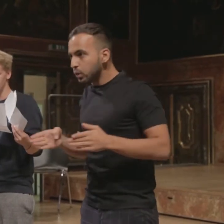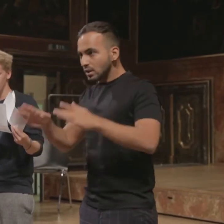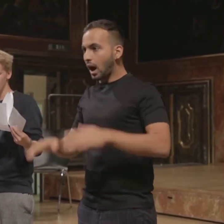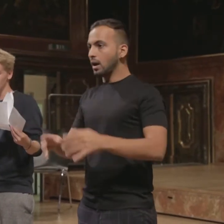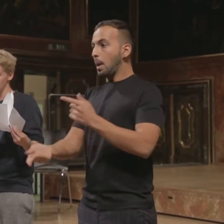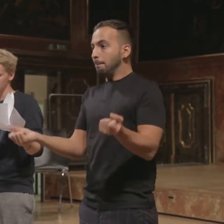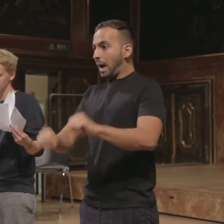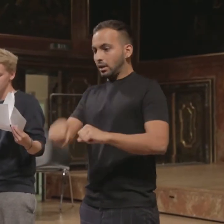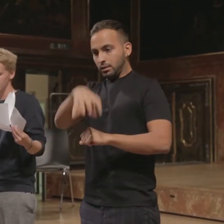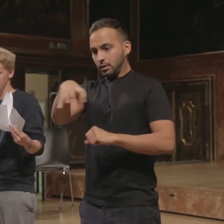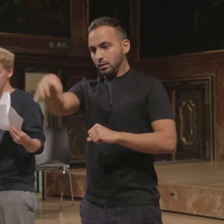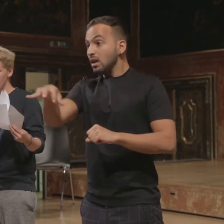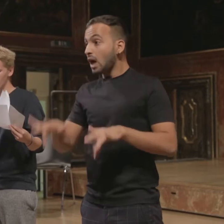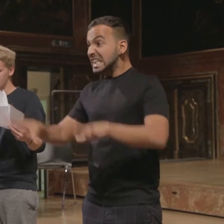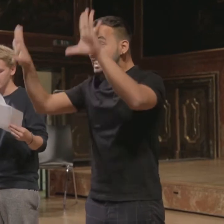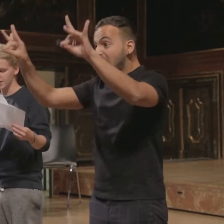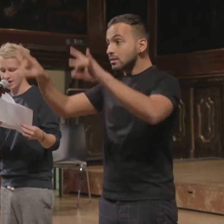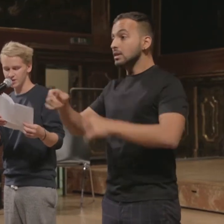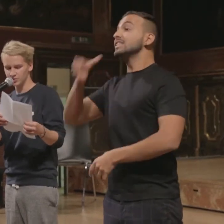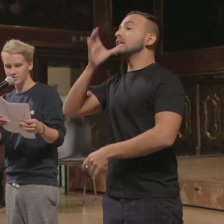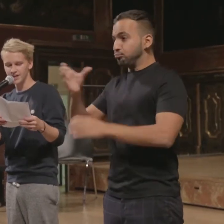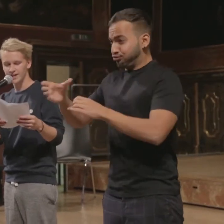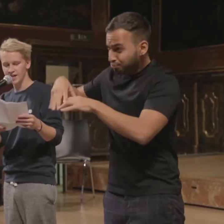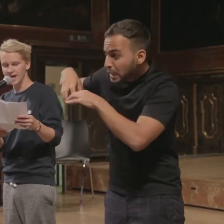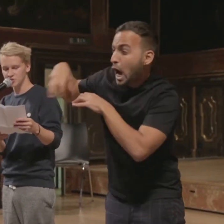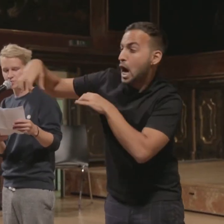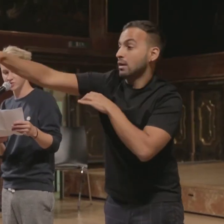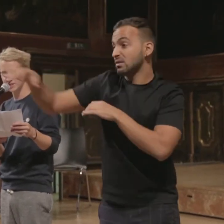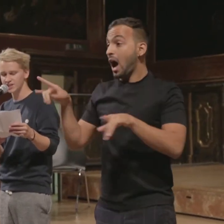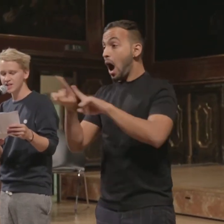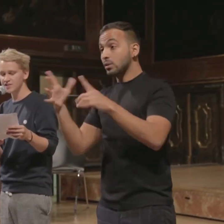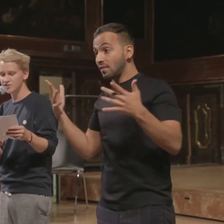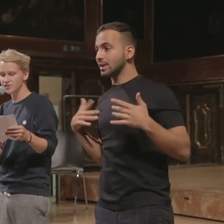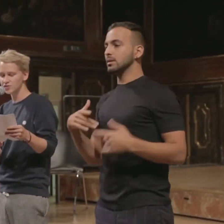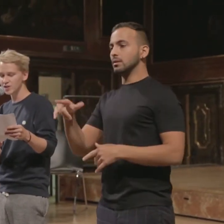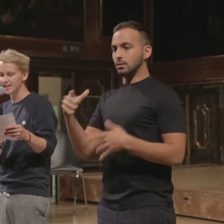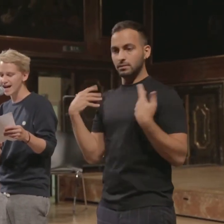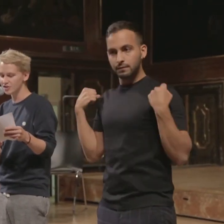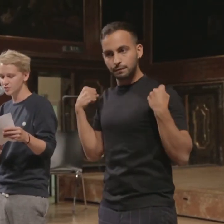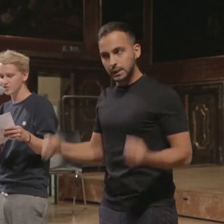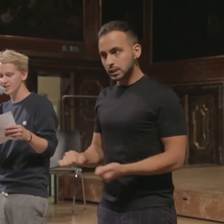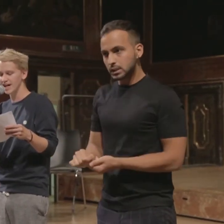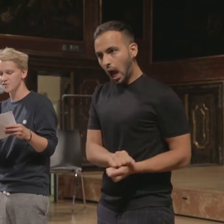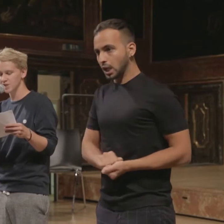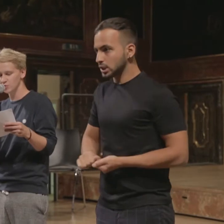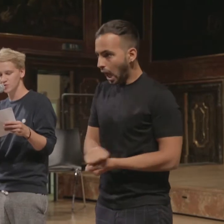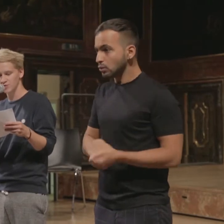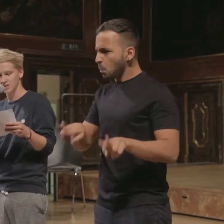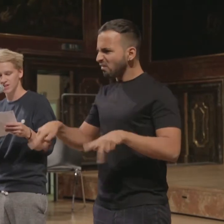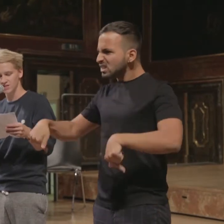-Filialen und zehn Wirtshäusern. Außerdem beherbergt Obdach eine Tratsch-Community, wie sie sonst nur in den Nagelstudios in Graz Umgebung zu finden ist.